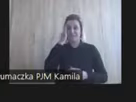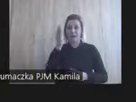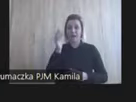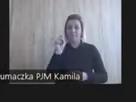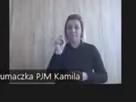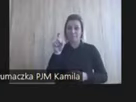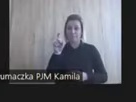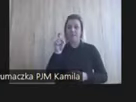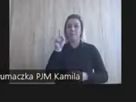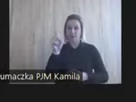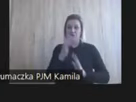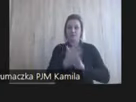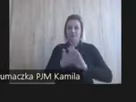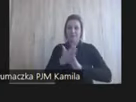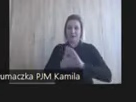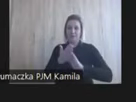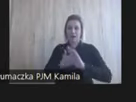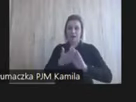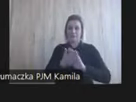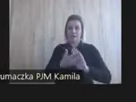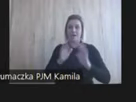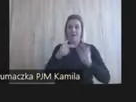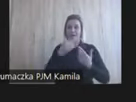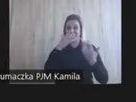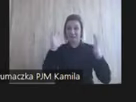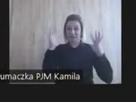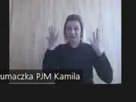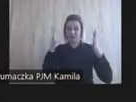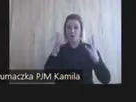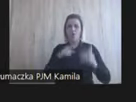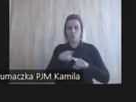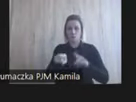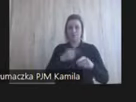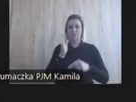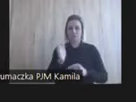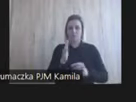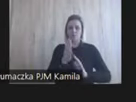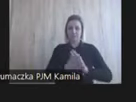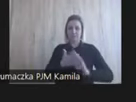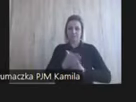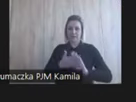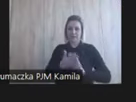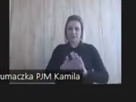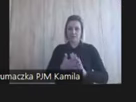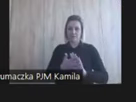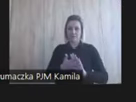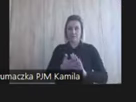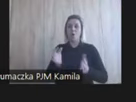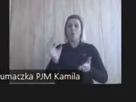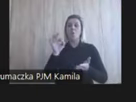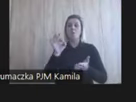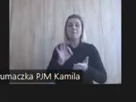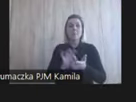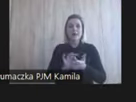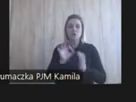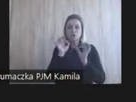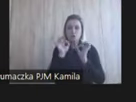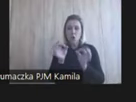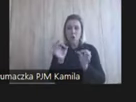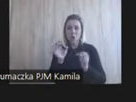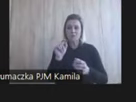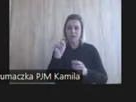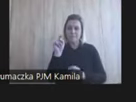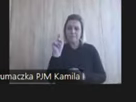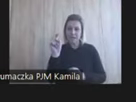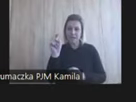Wszędzie tam, gdzie są te rączki, to mamy informację, że to będzie zamigane. Żeby się upewnić, że dobrze kliknęliście na dobre rączki, to